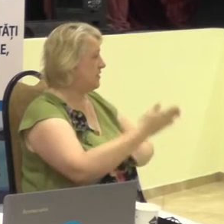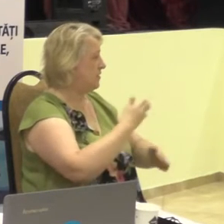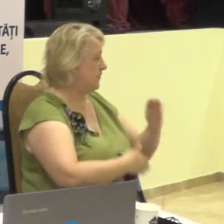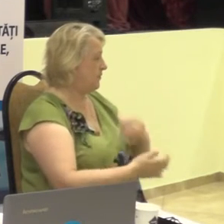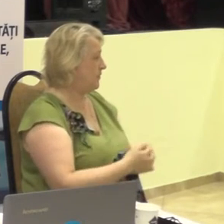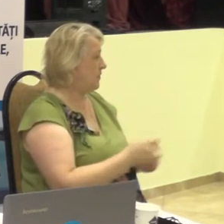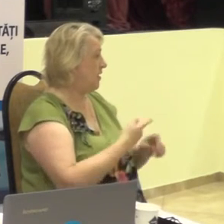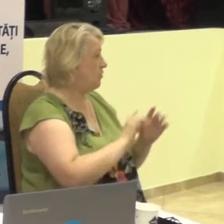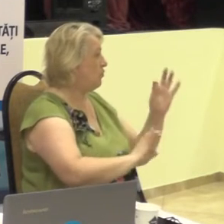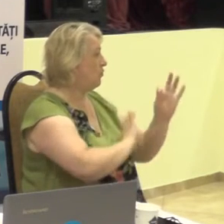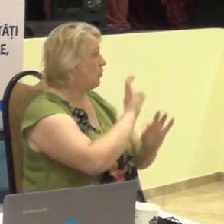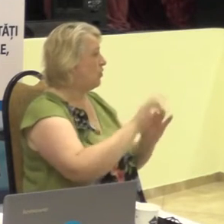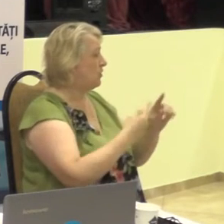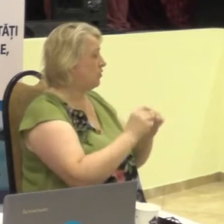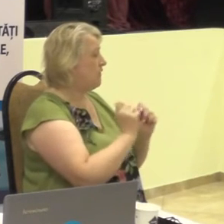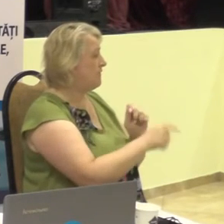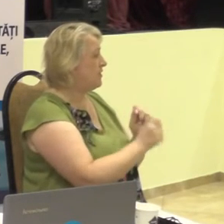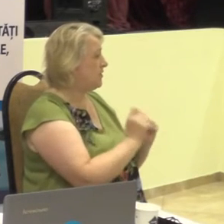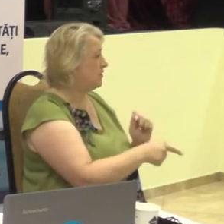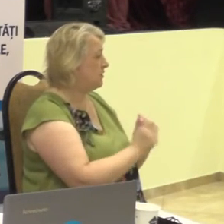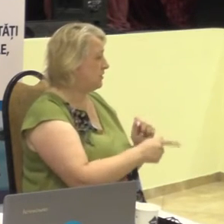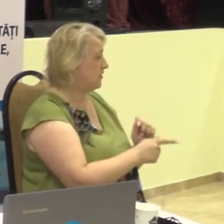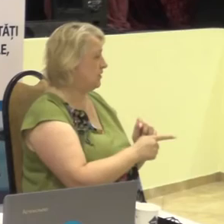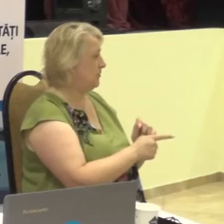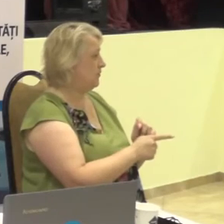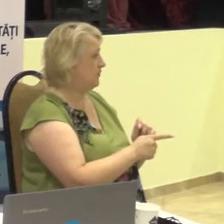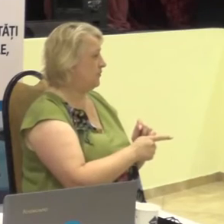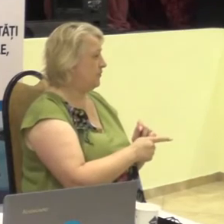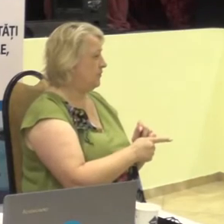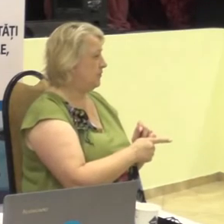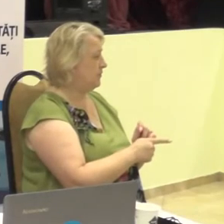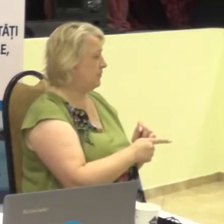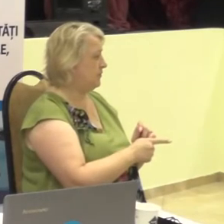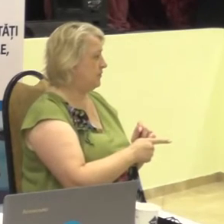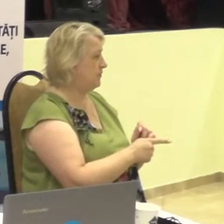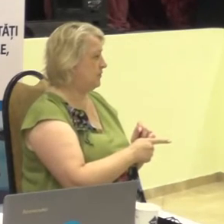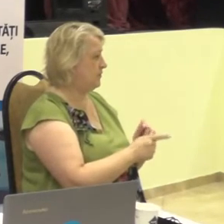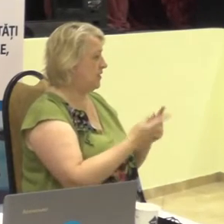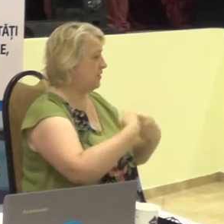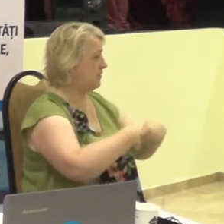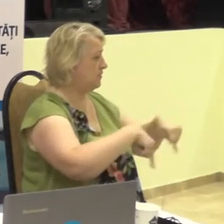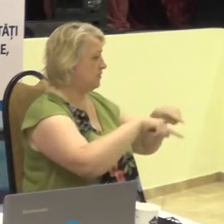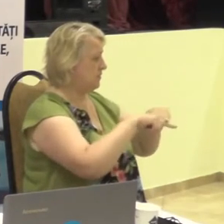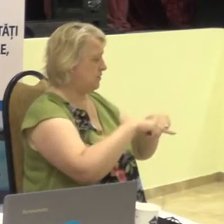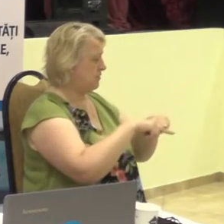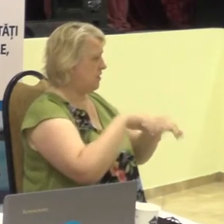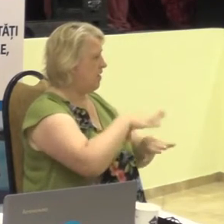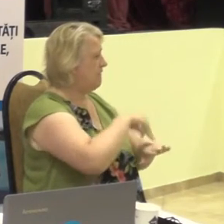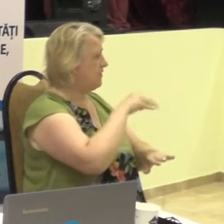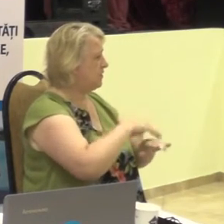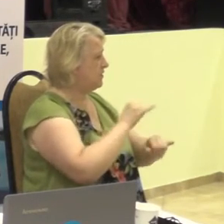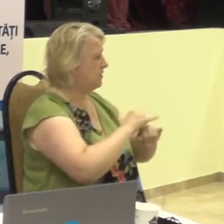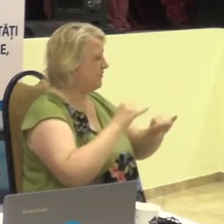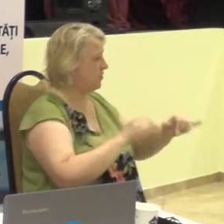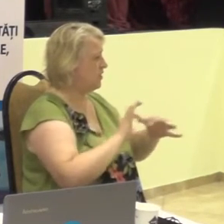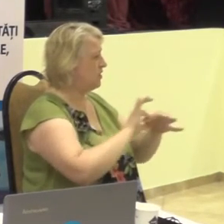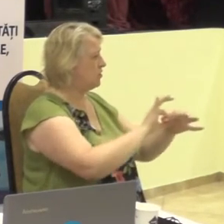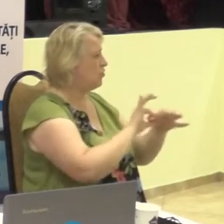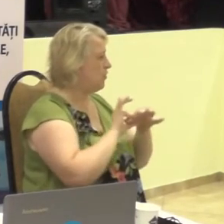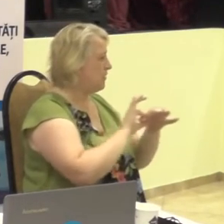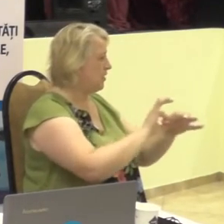deci este un proiect care este finanțat de către Direcția Ledețeană pentru Dizvoltare și Cooperare